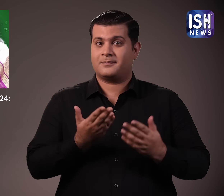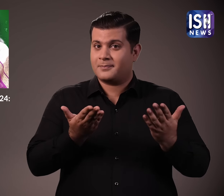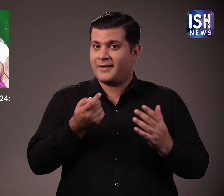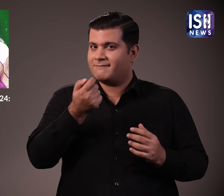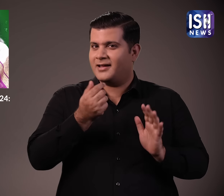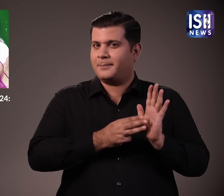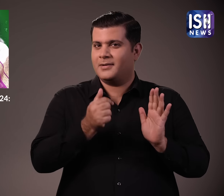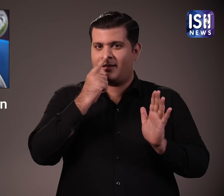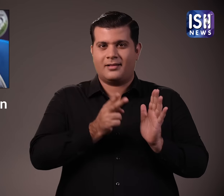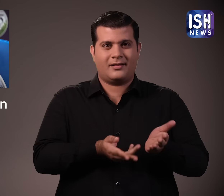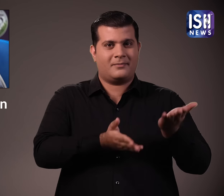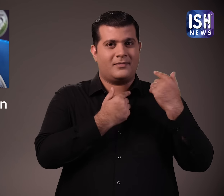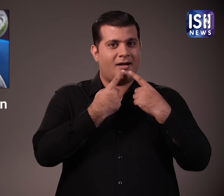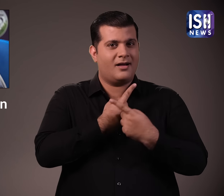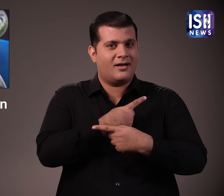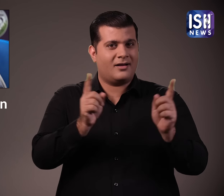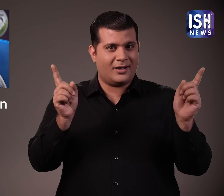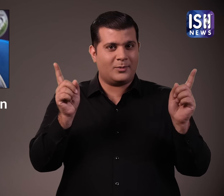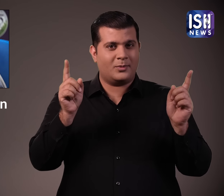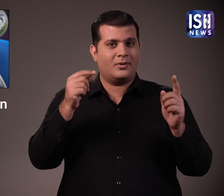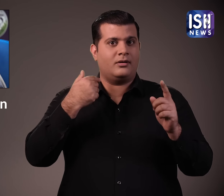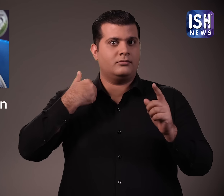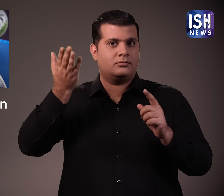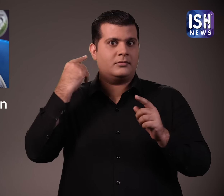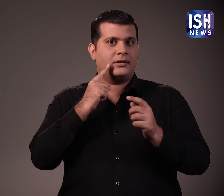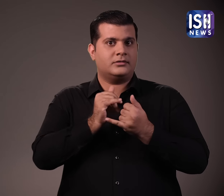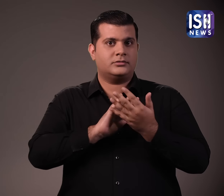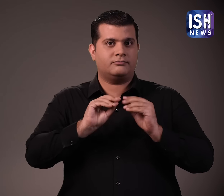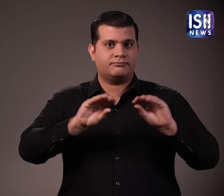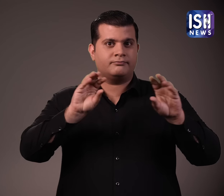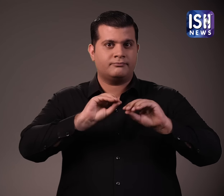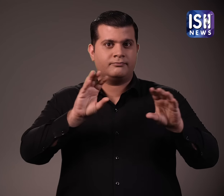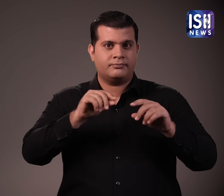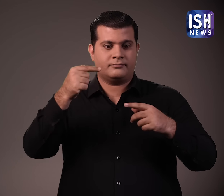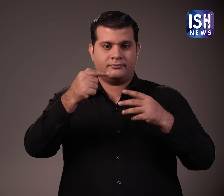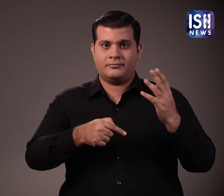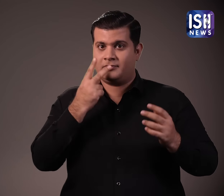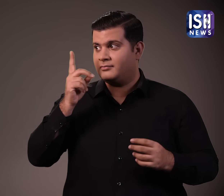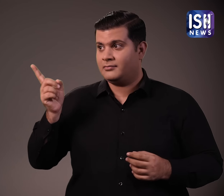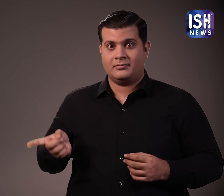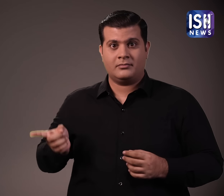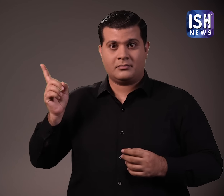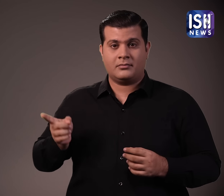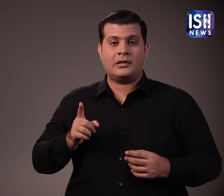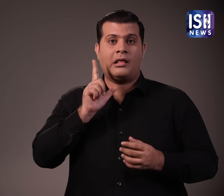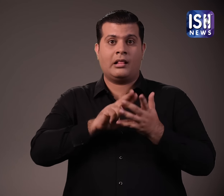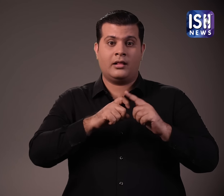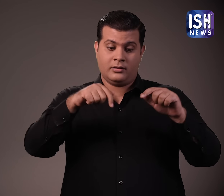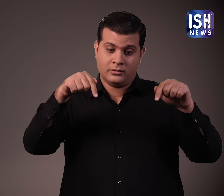वित्तमंत्री निर्मला सितारमन के बजट को लेकर ISH ने विडियो जारी किये थे विडियो पर एक नज़र डाले विवरण में लिंक